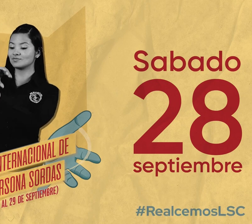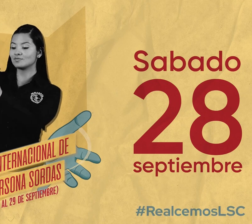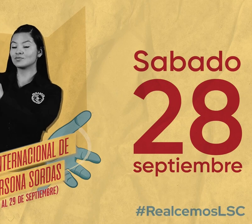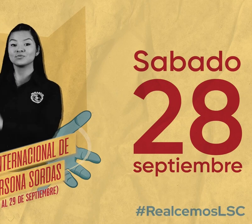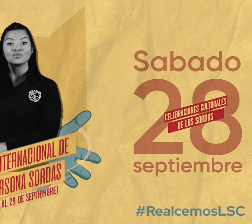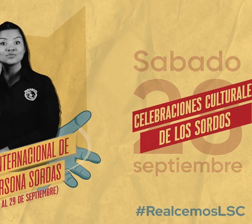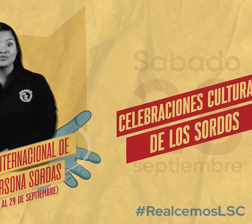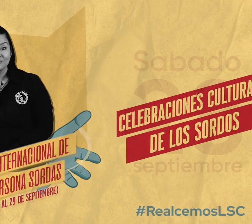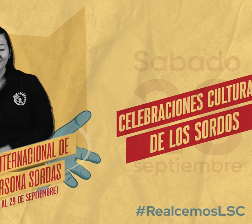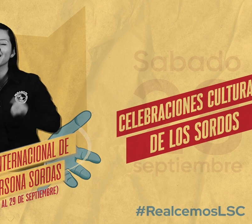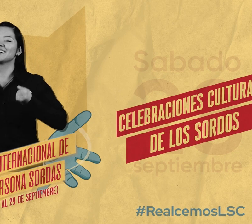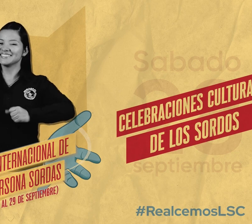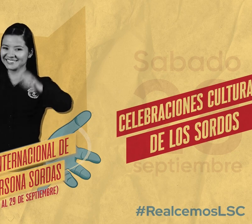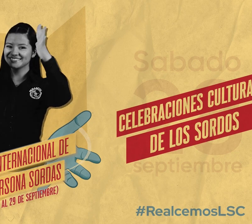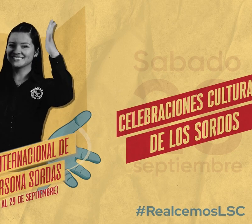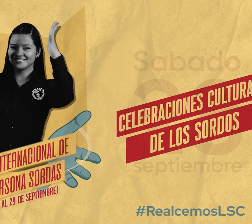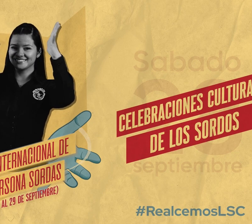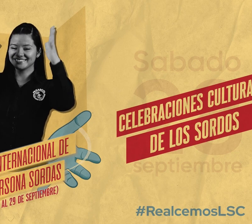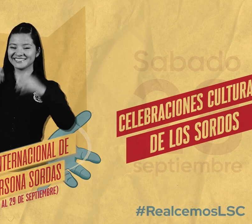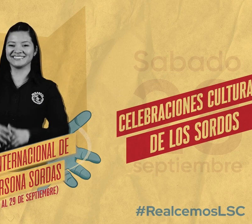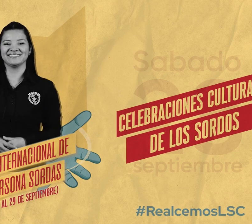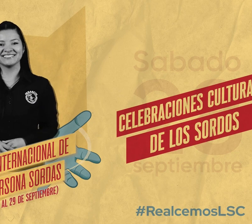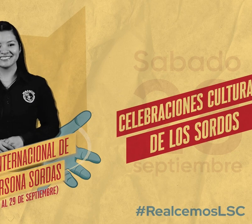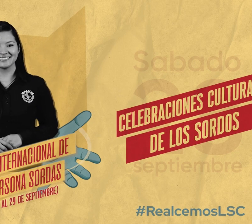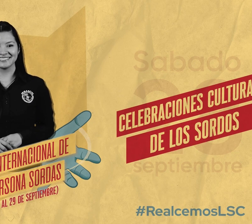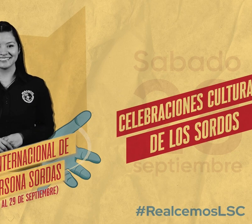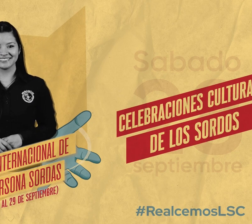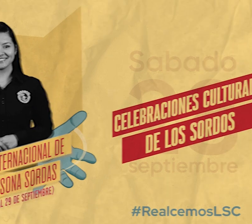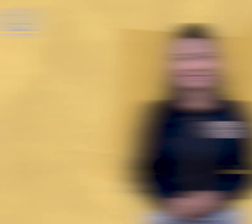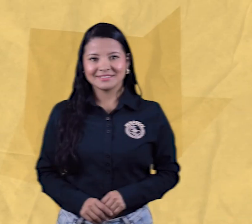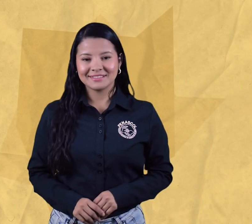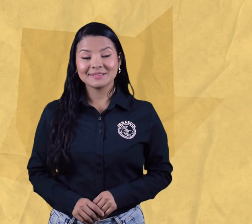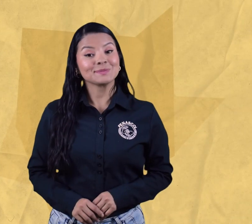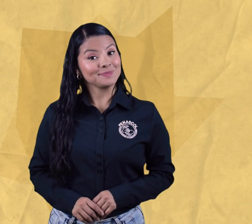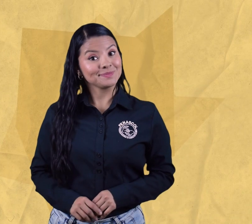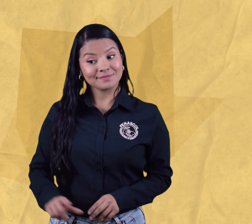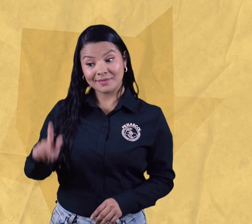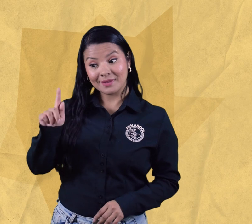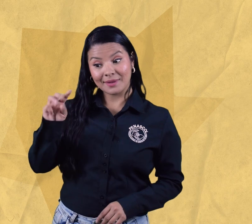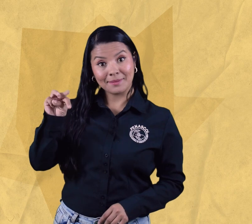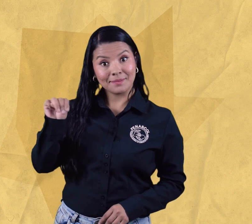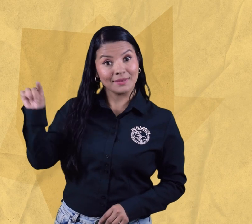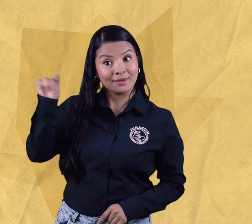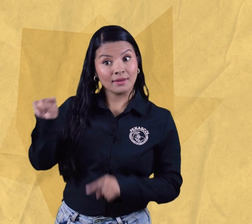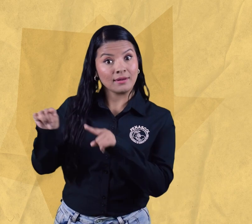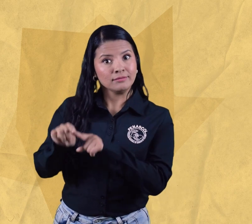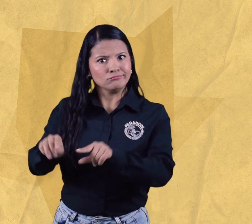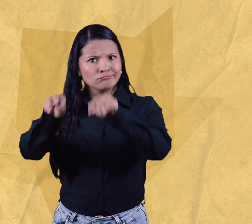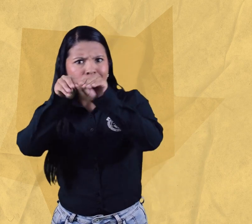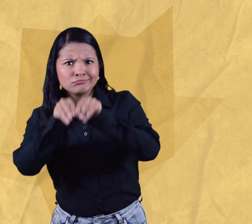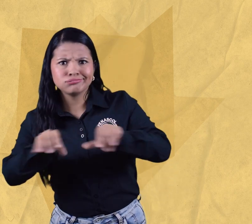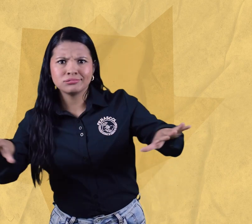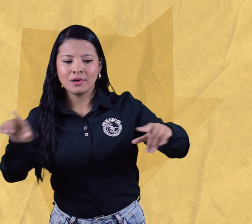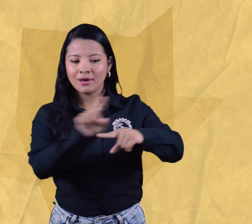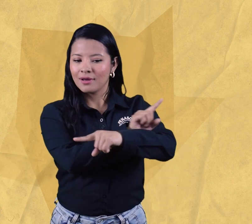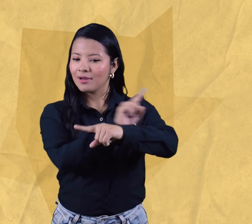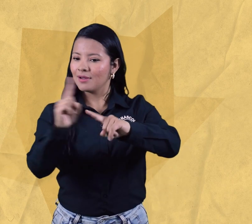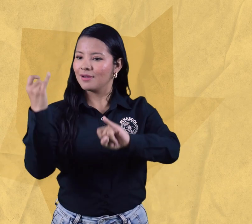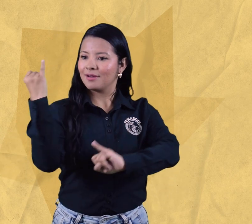celebraciones culturales de los sordos la fms federación mundial de sordos